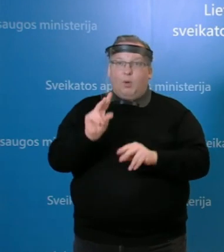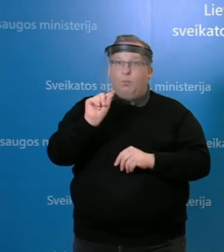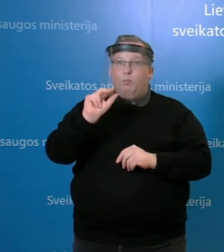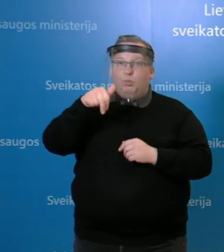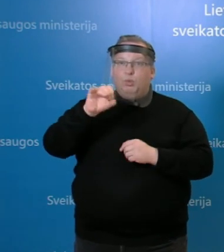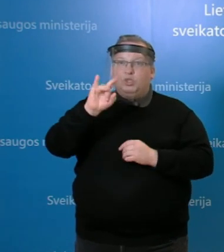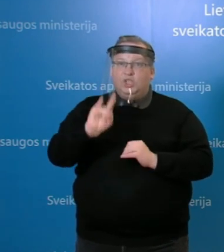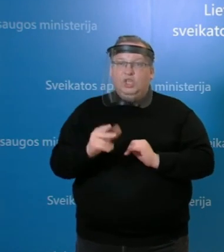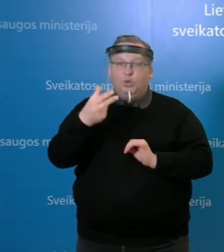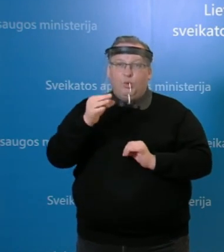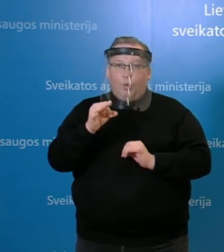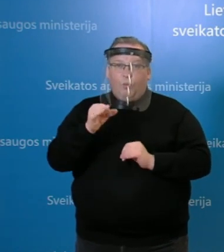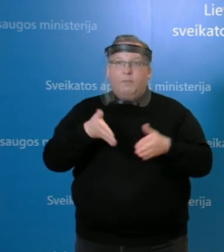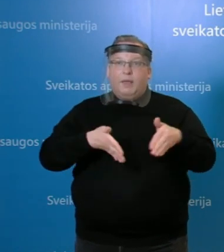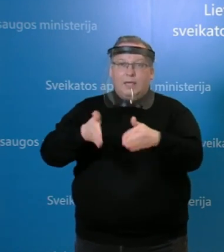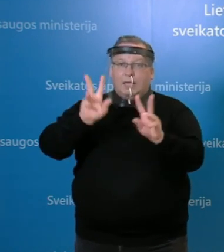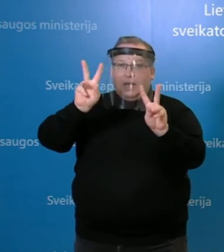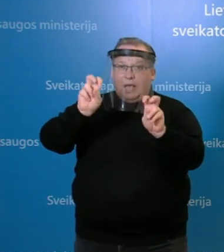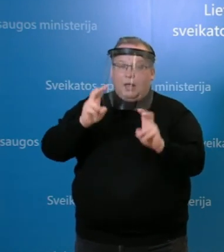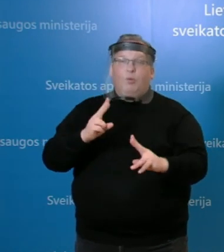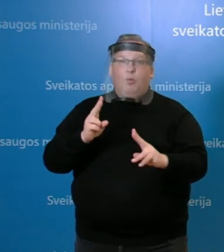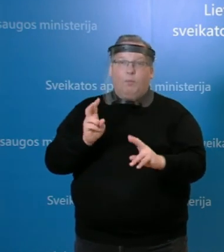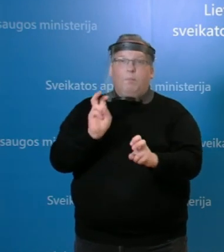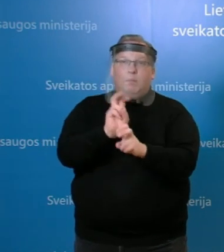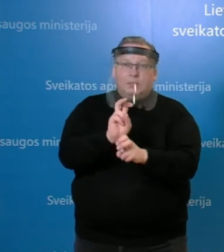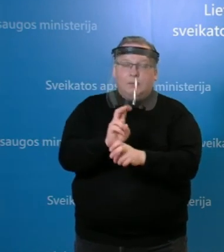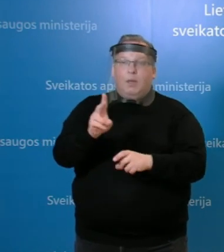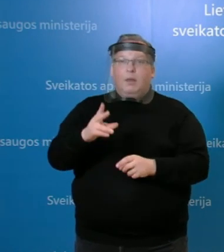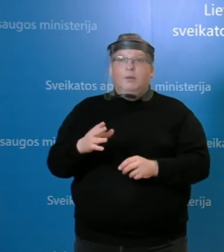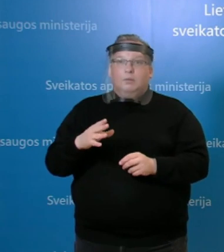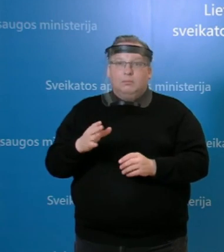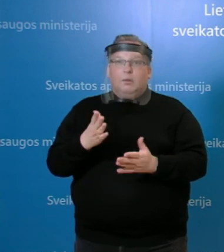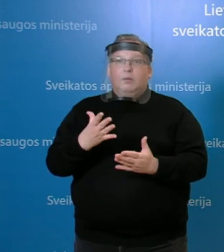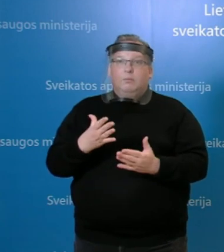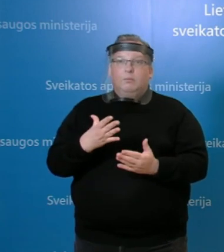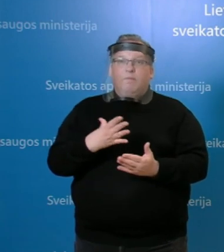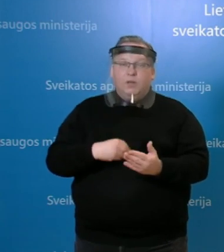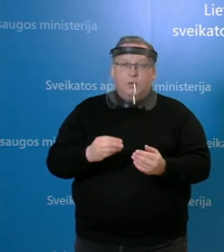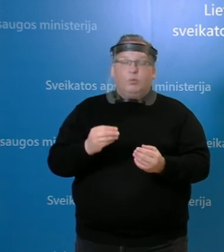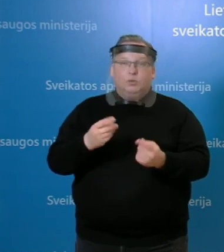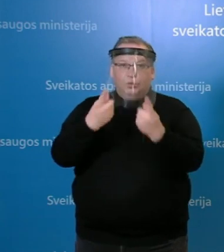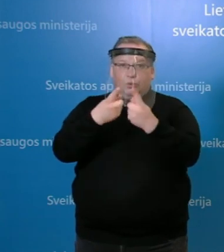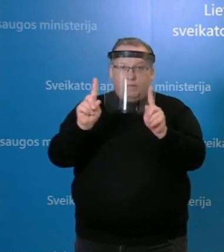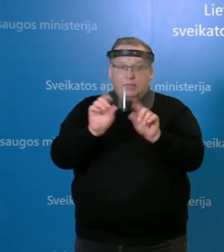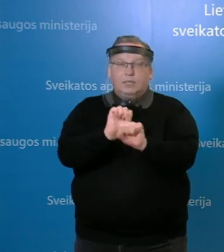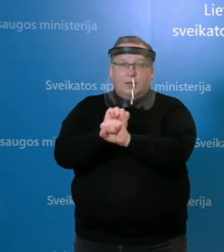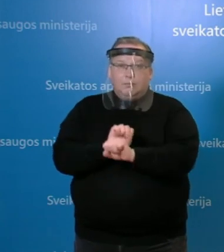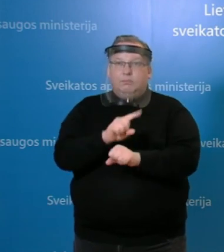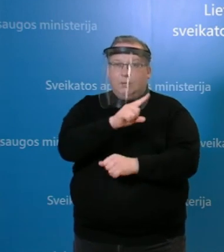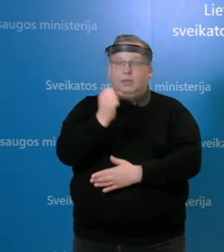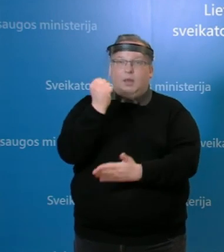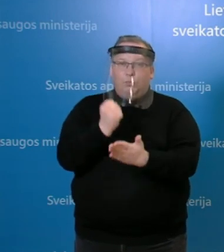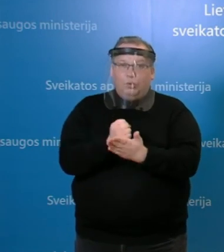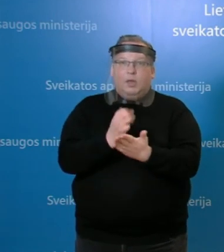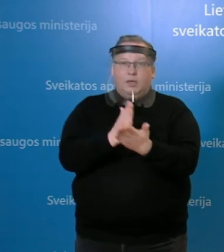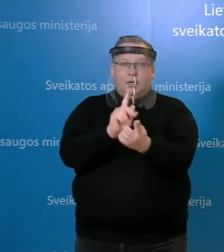pacientam, ar, na, Respublikinės Vilnius universitetinės ligoninės kitiem darbuotojams, na, kontaktai tie su darbuotojais,